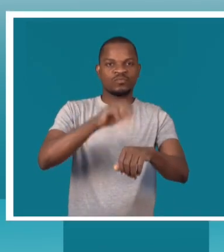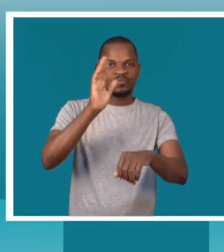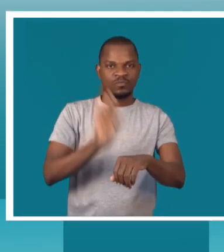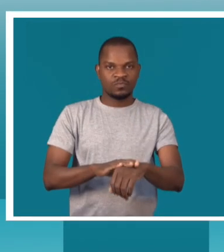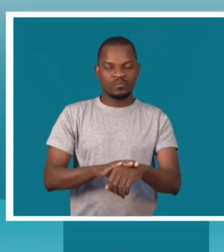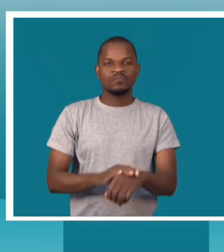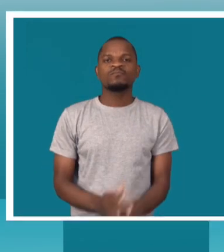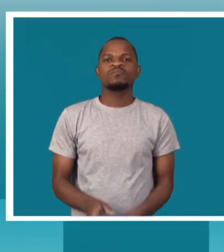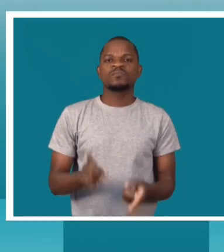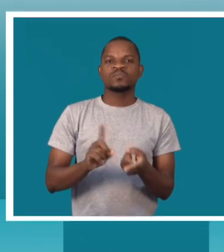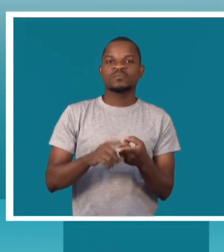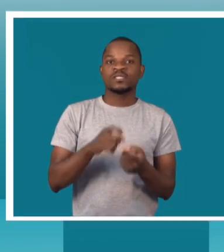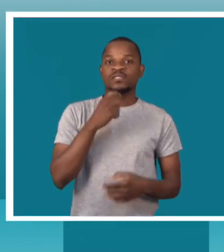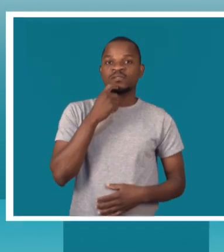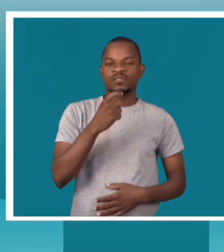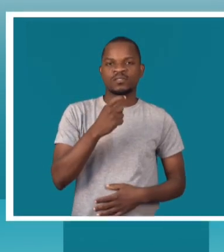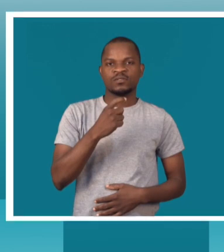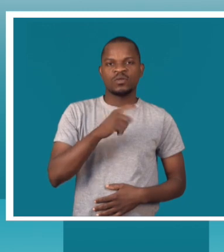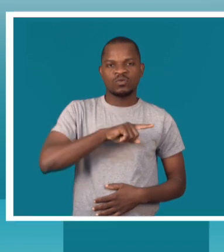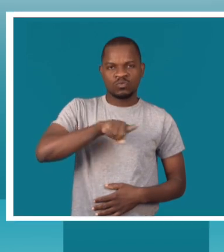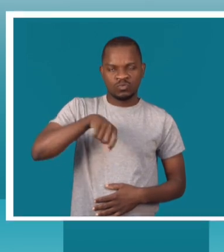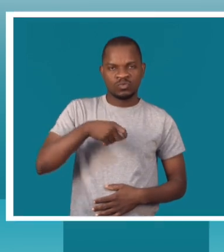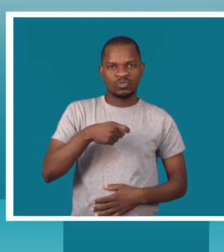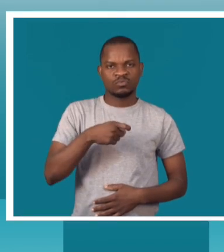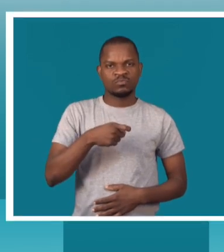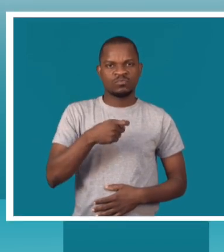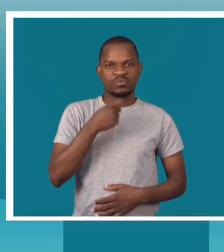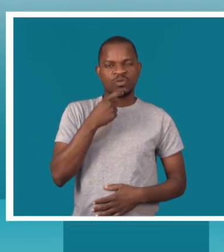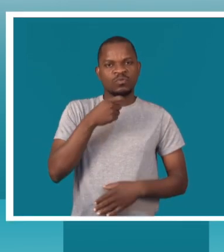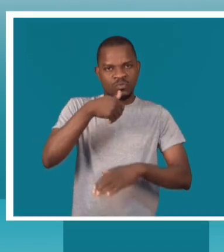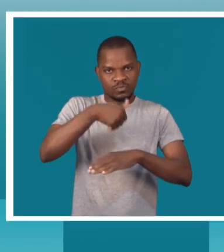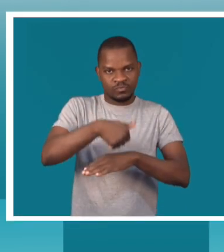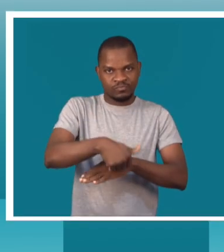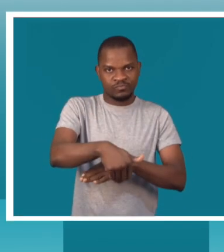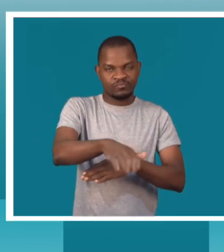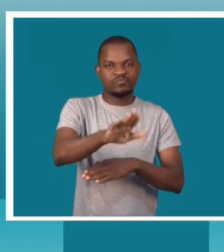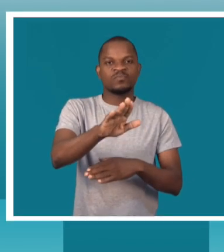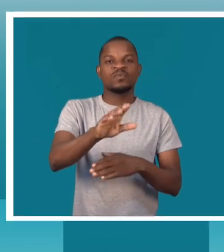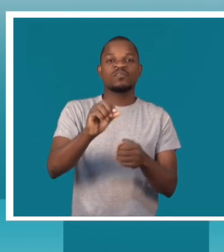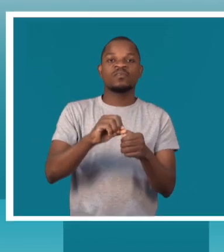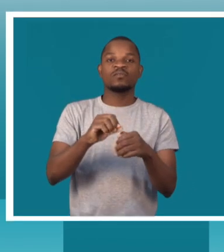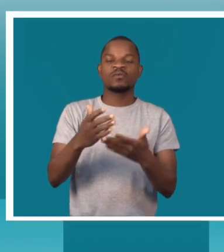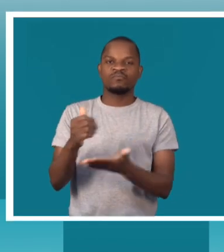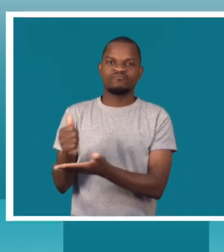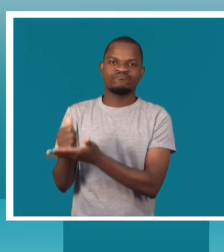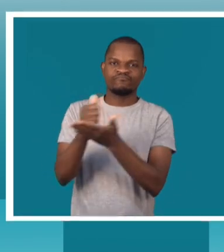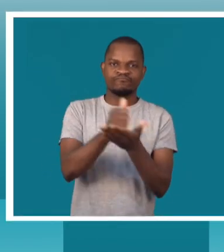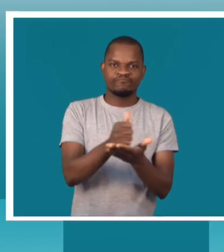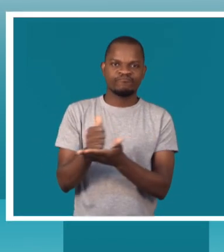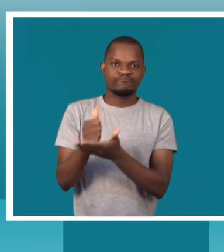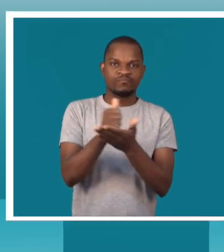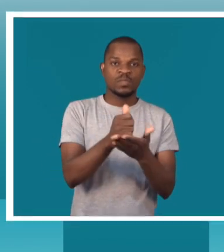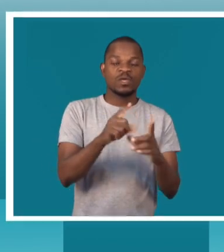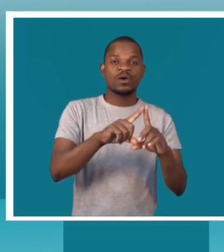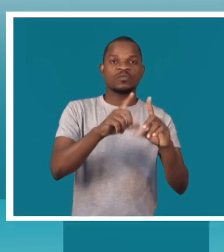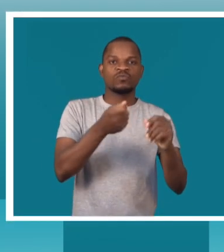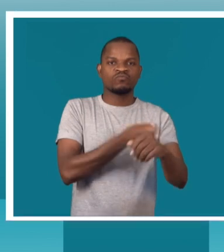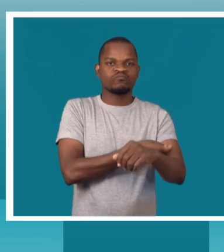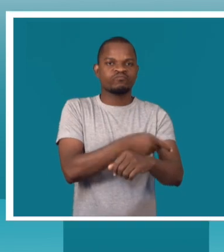malária. Gostaria de reiterar o nosso compromisso em continuar a apoiar e fortalecimento das